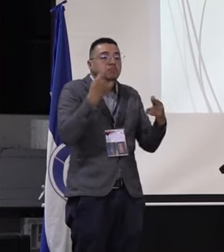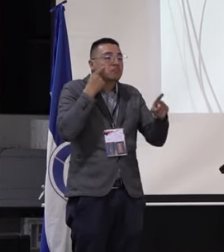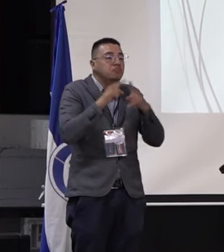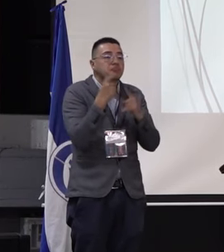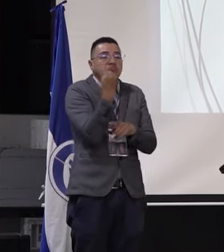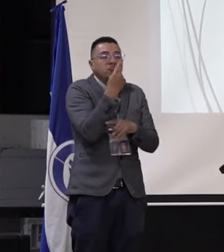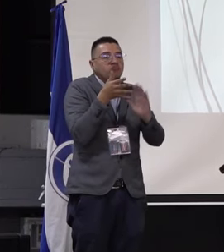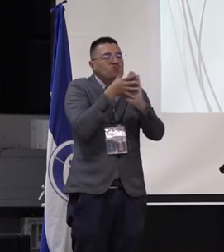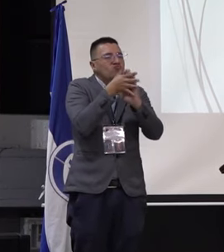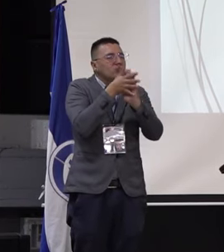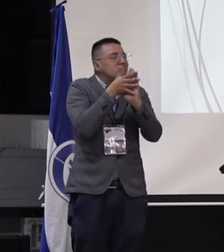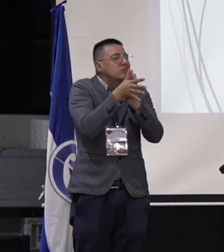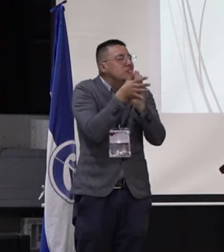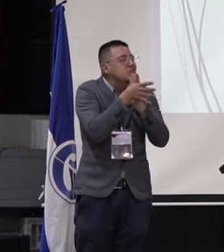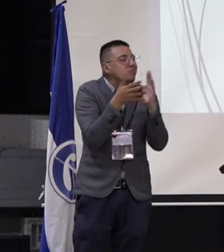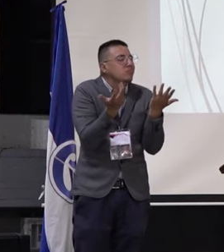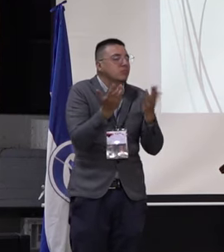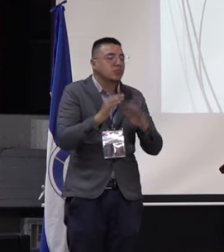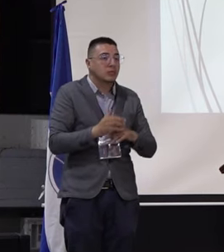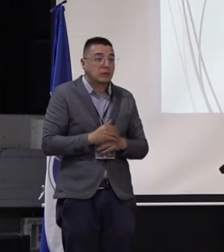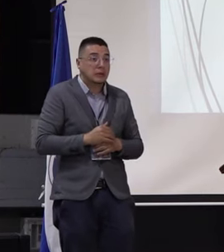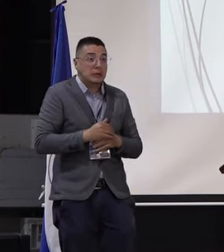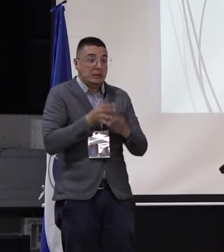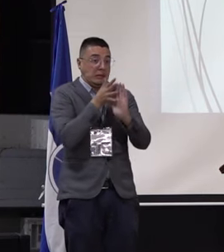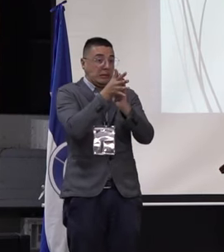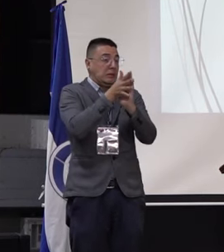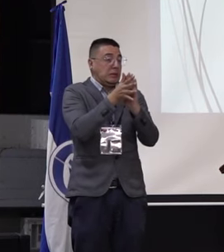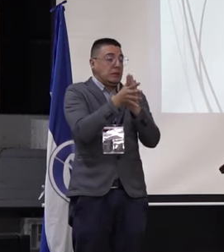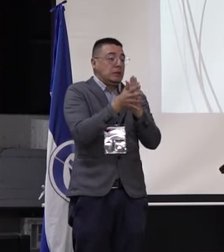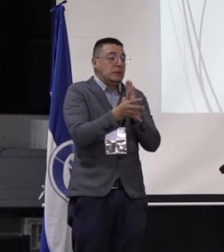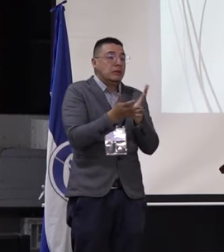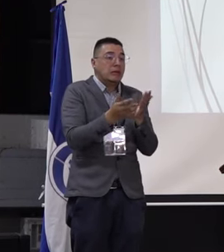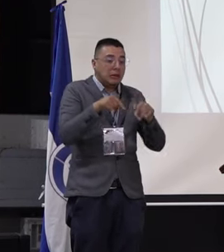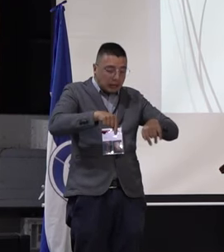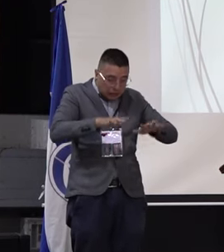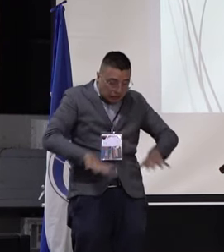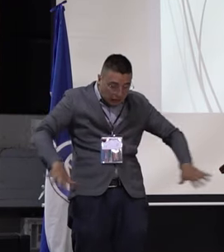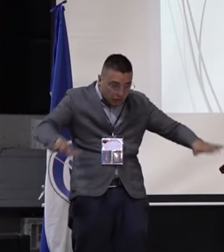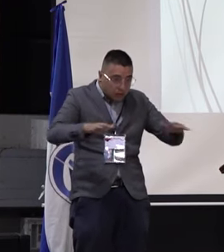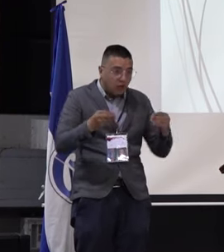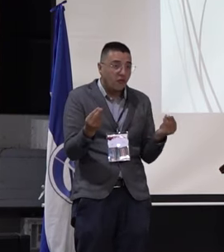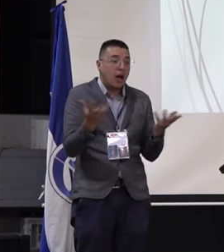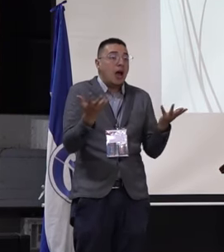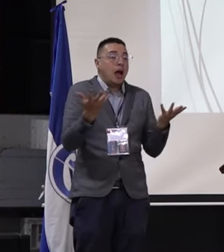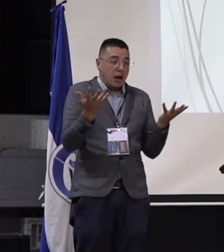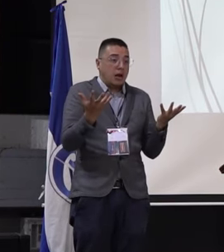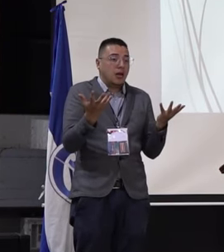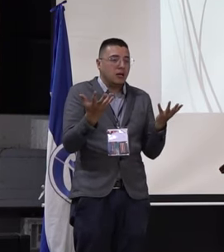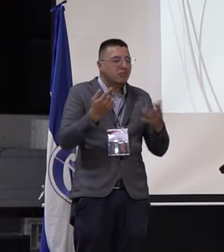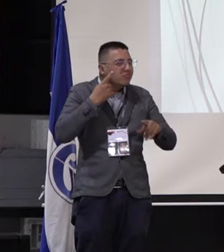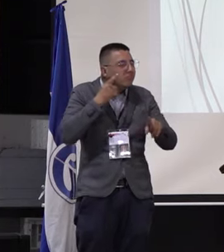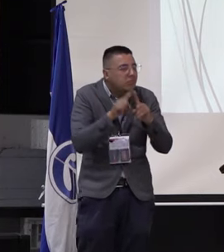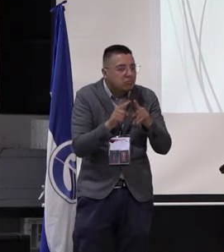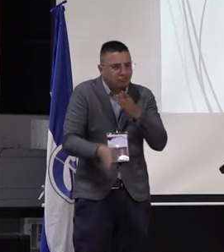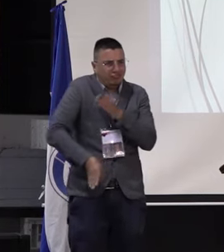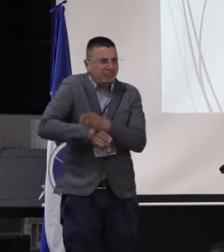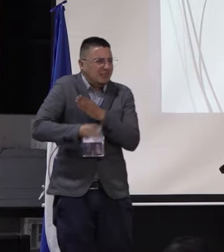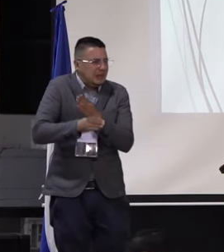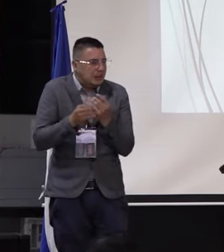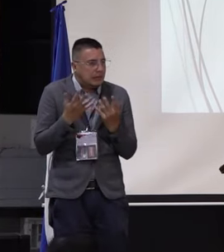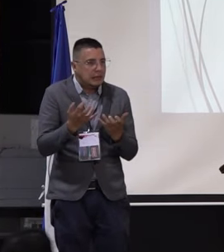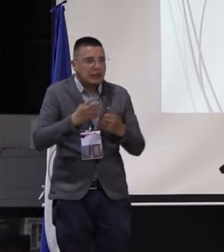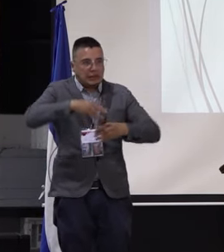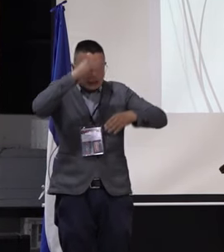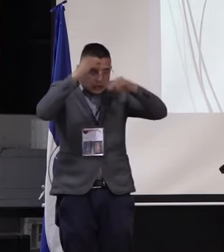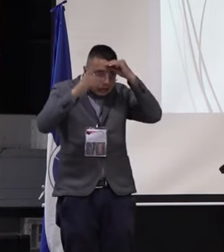dejarles, pues mencionarles que esto es un escenario valioso para nosotros, queremos seguir aprendiendo y